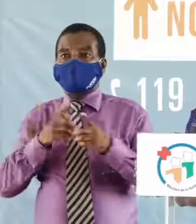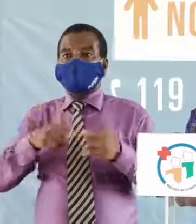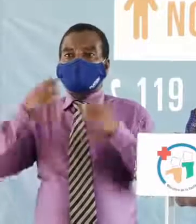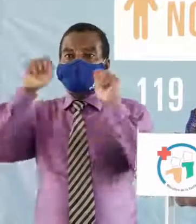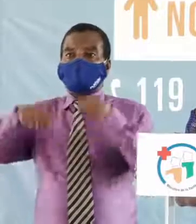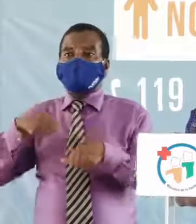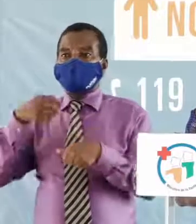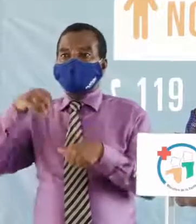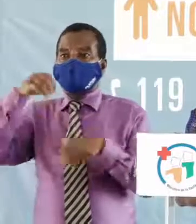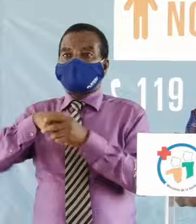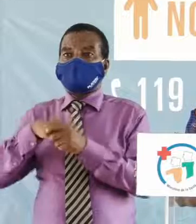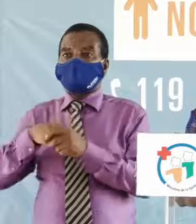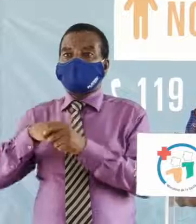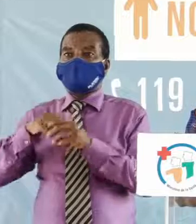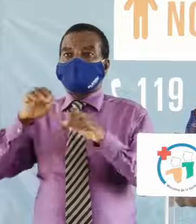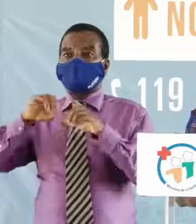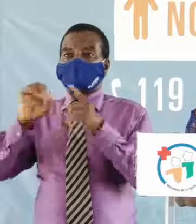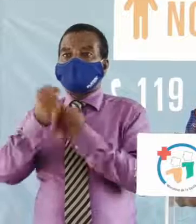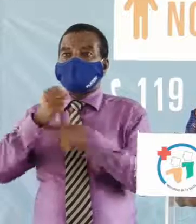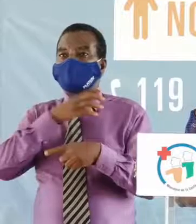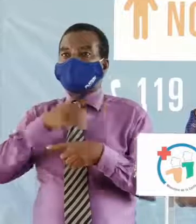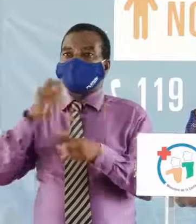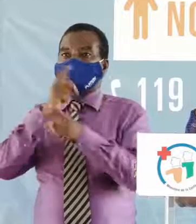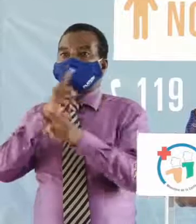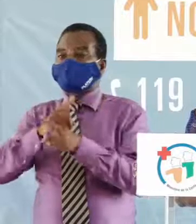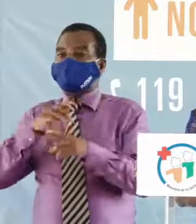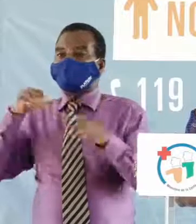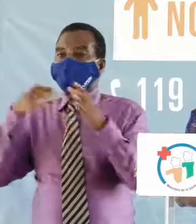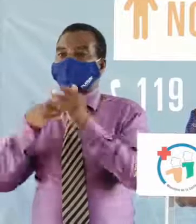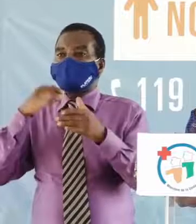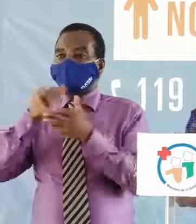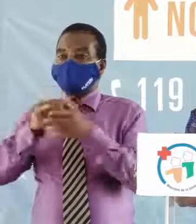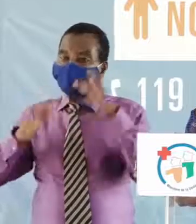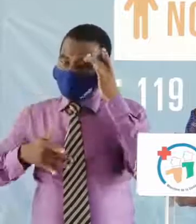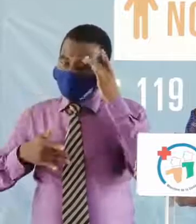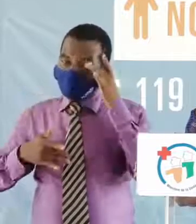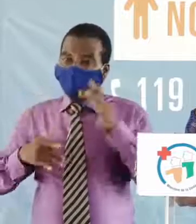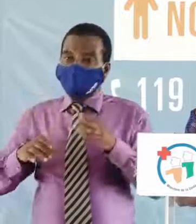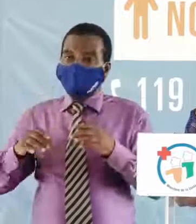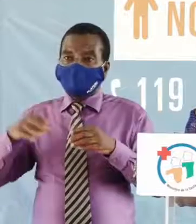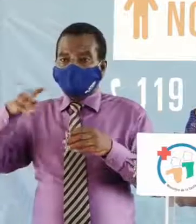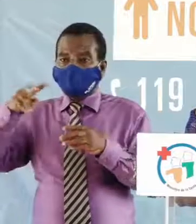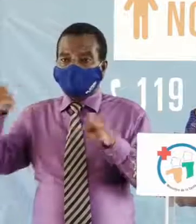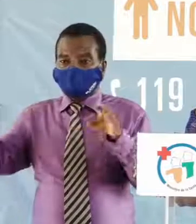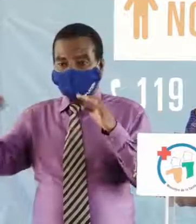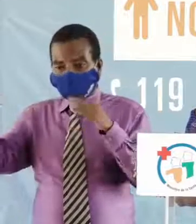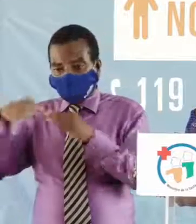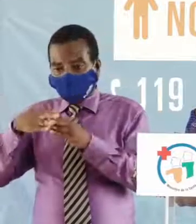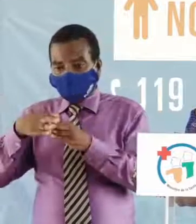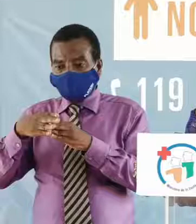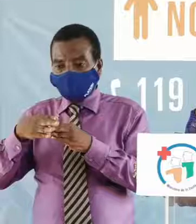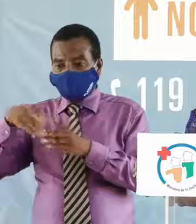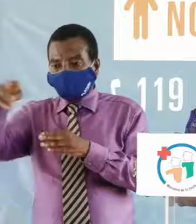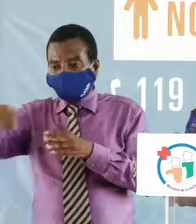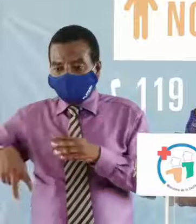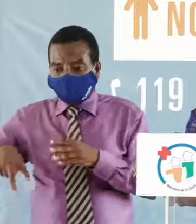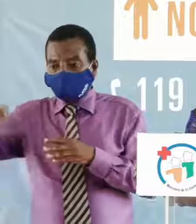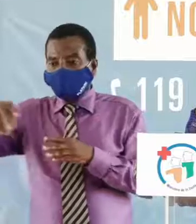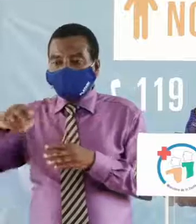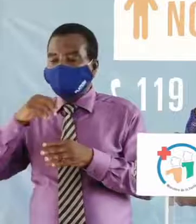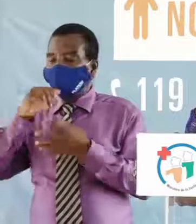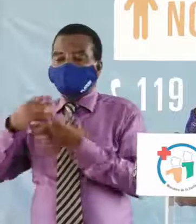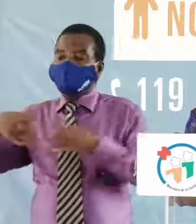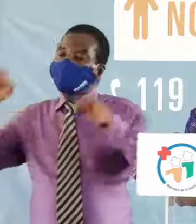capables dans le contexte actuel de nous prémunis contre la pandémie, à savoir limiter nos déplacements, surtout ceux non essentiels,